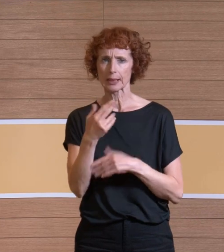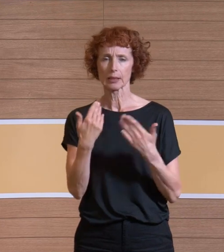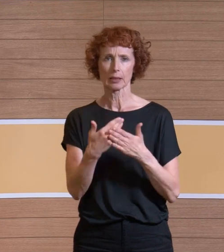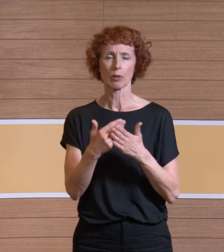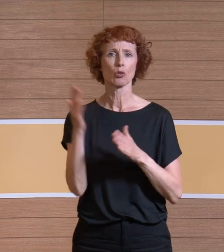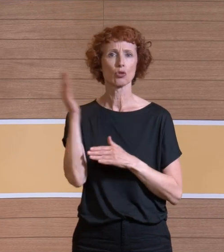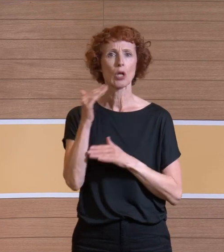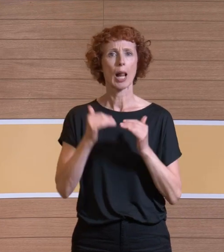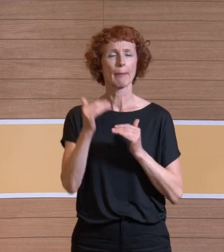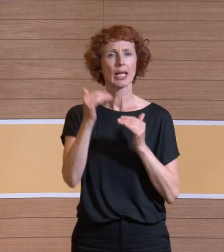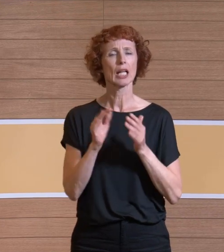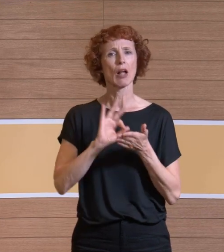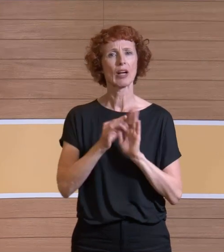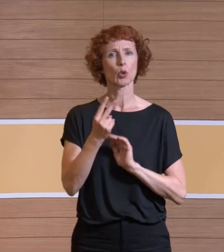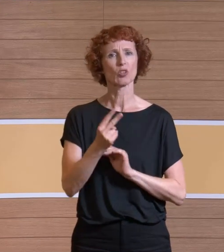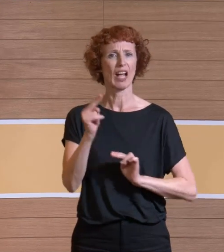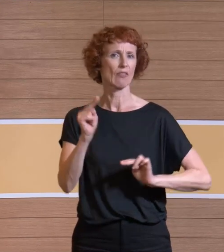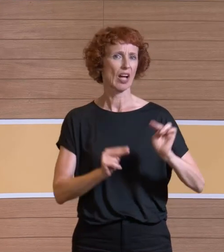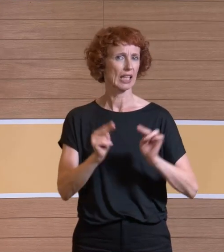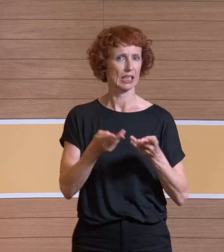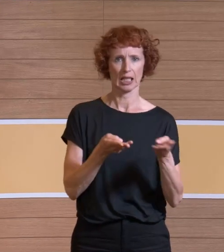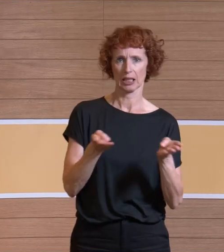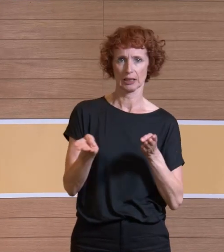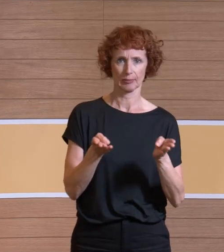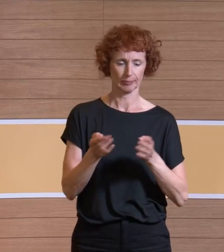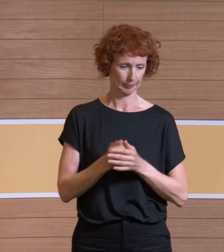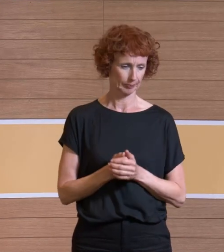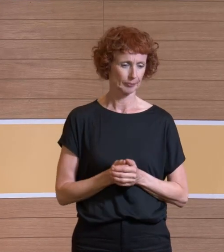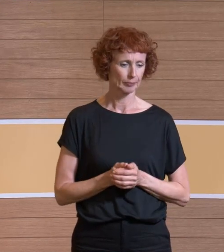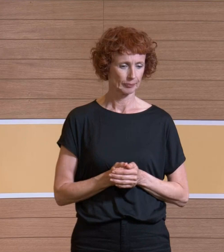2 variierten. Ja, das werde ich gleich noch zeigen in der eigenen Tabelle.